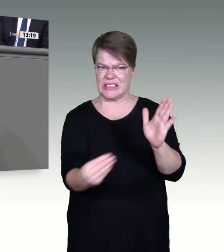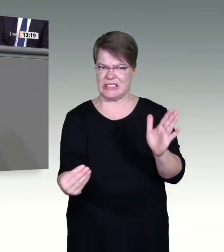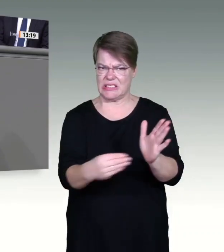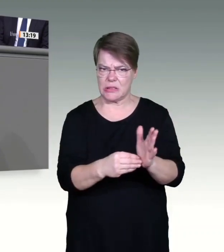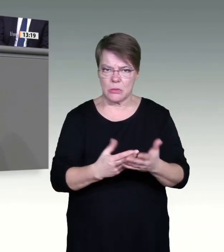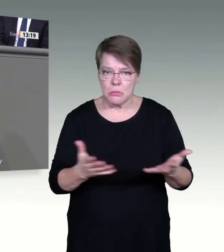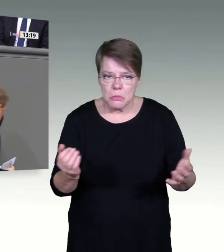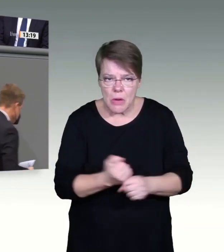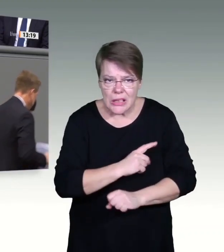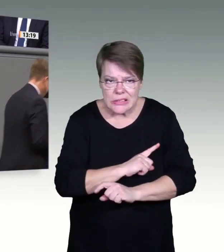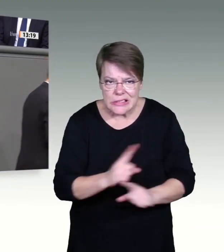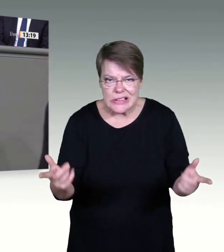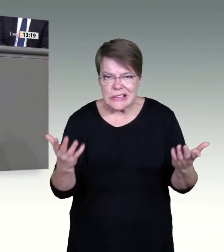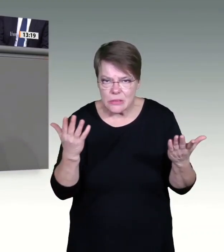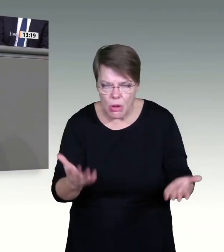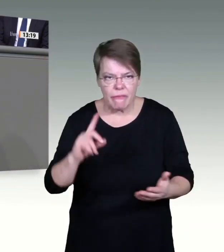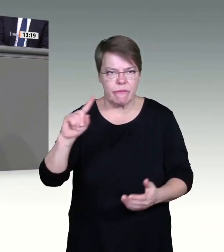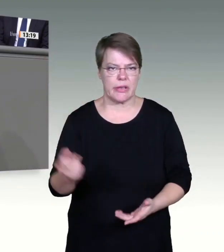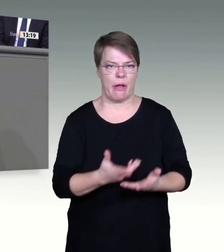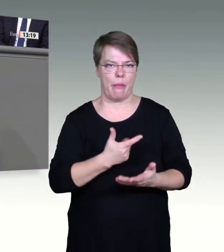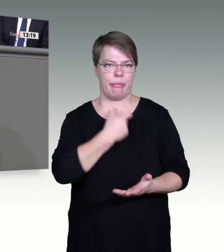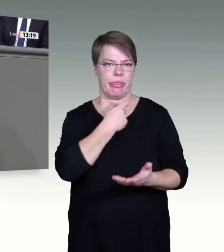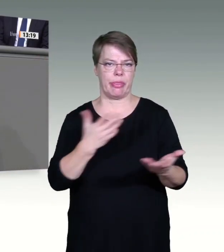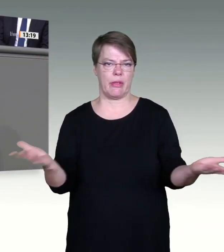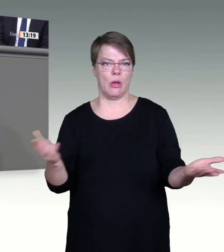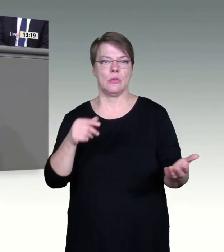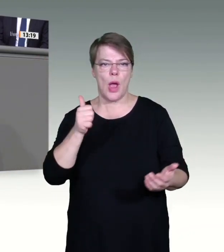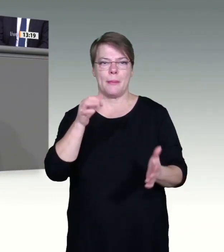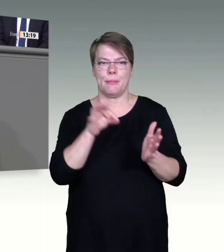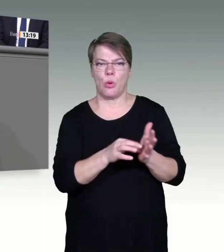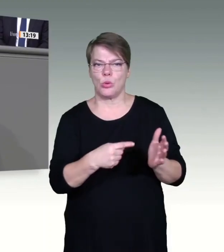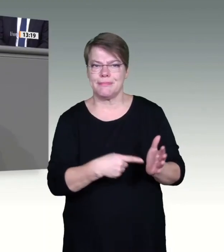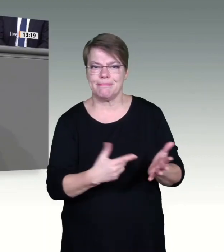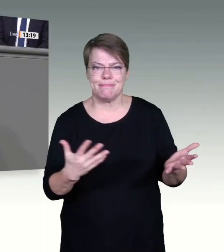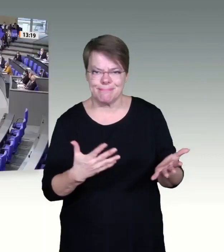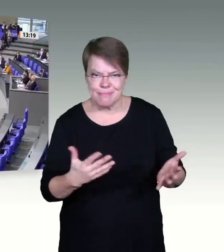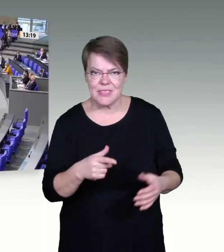Insofern sagen Sie, wohin Sie wollen. Liebe Kolleginnen und Kollegen,